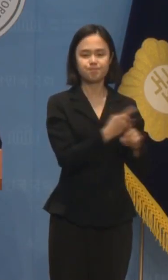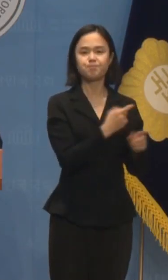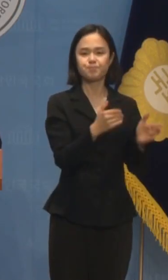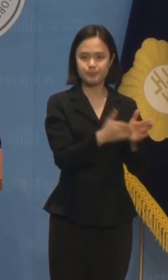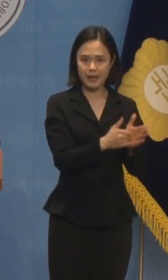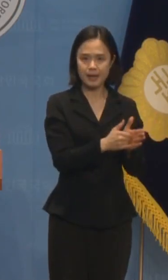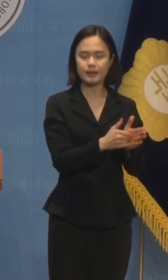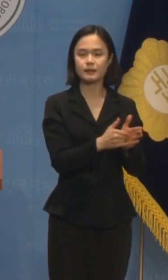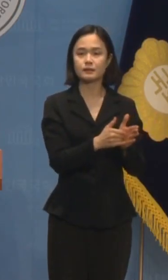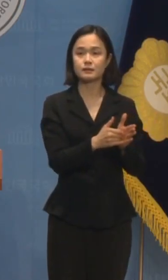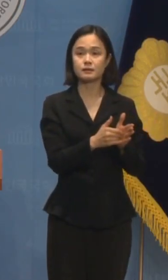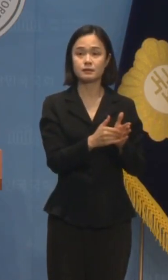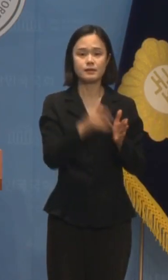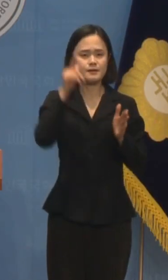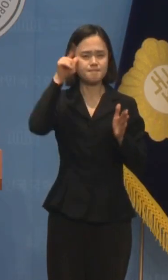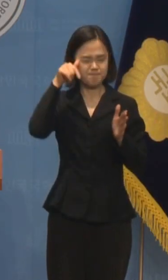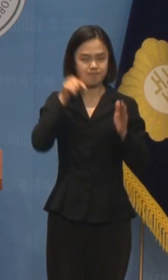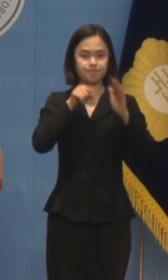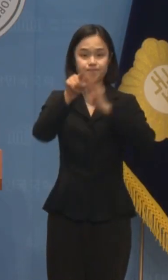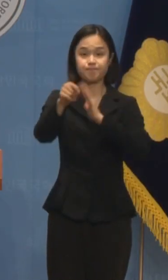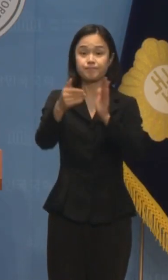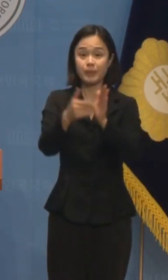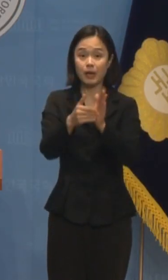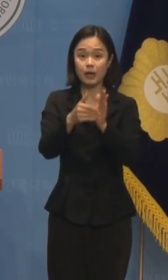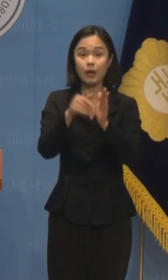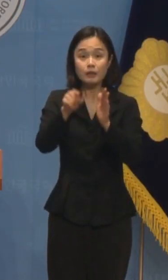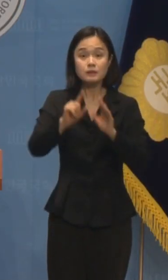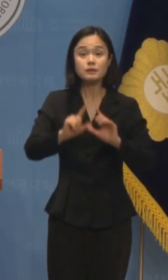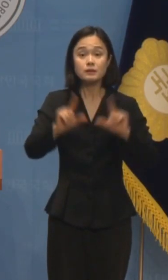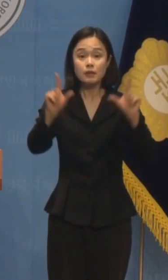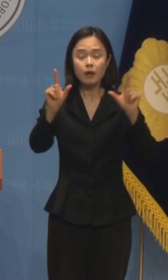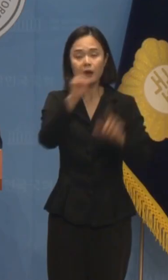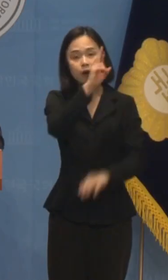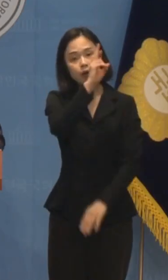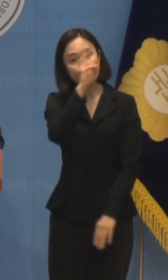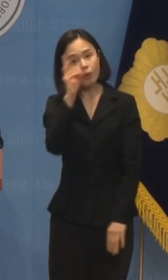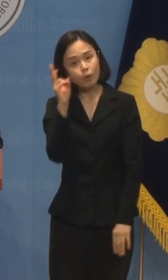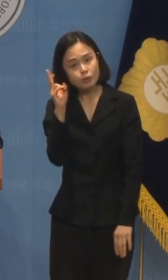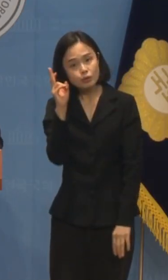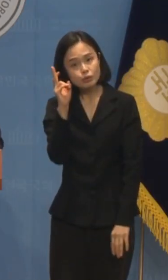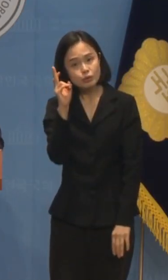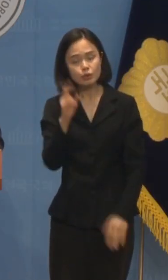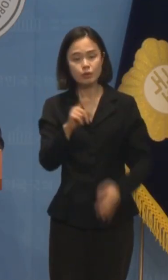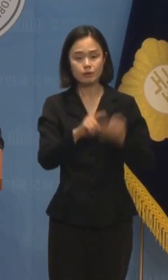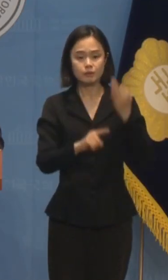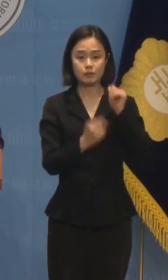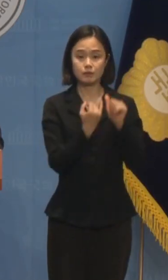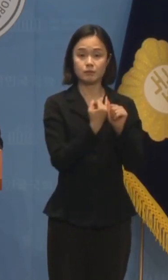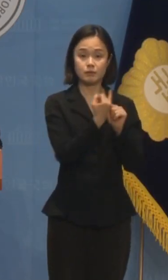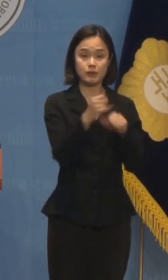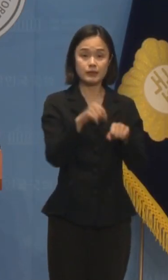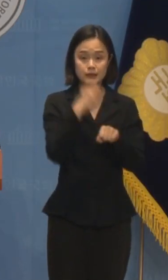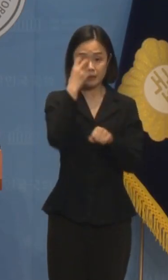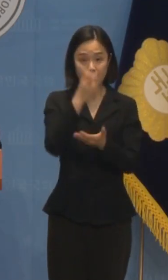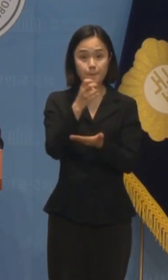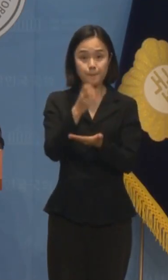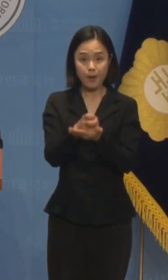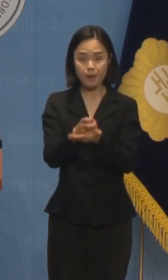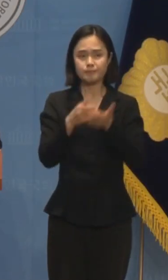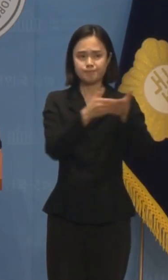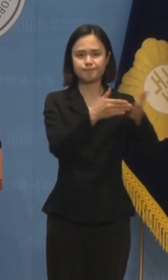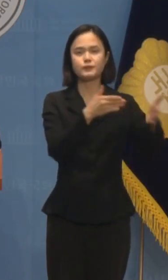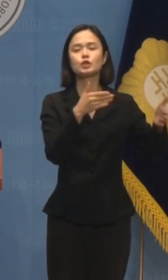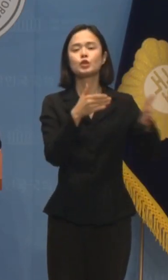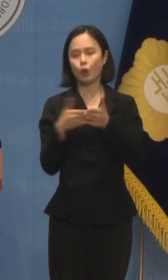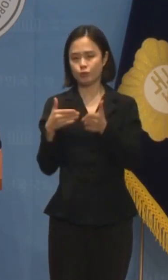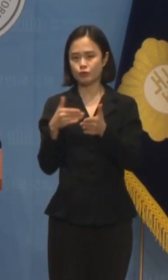그런데 출석 전날 오후 늦게 김건희 특검법 대통령 거부권 행사 관련 다음날 우리 당의